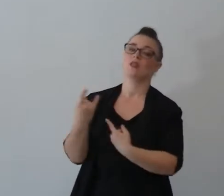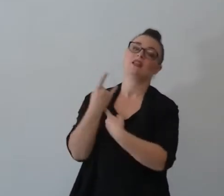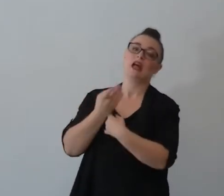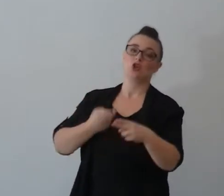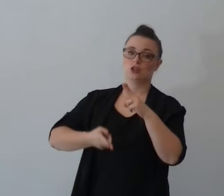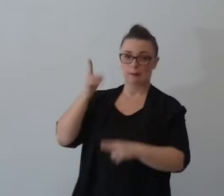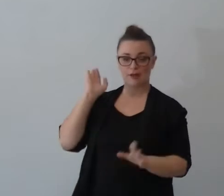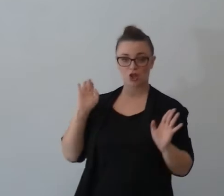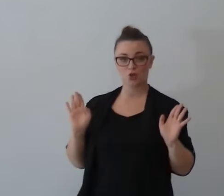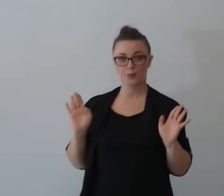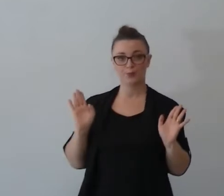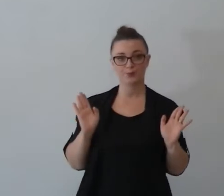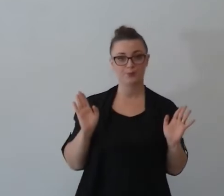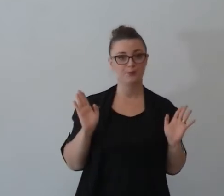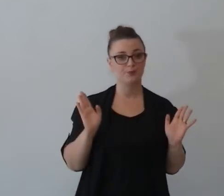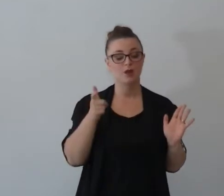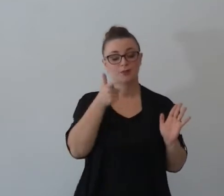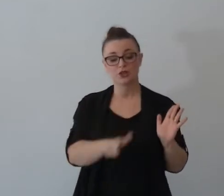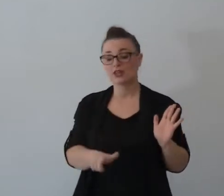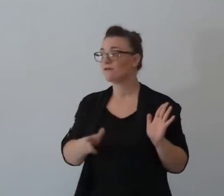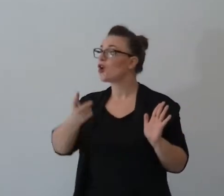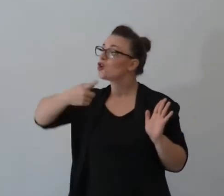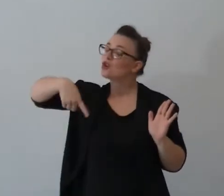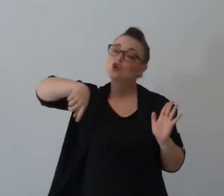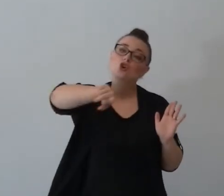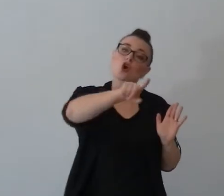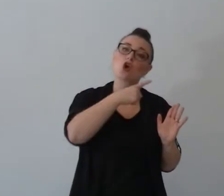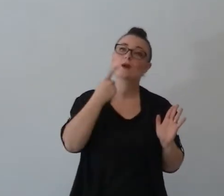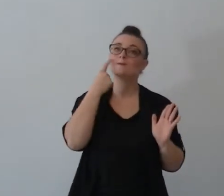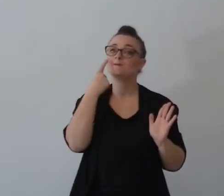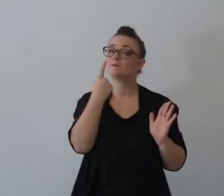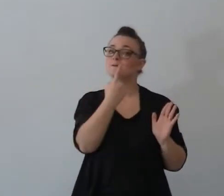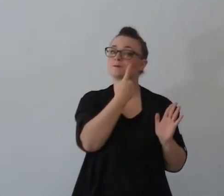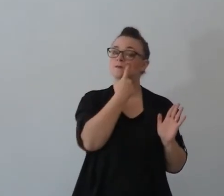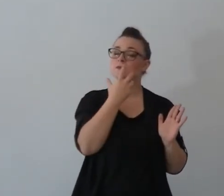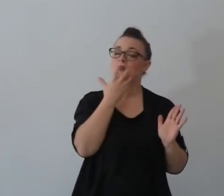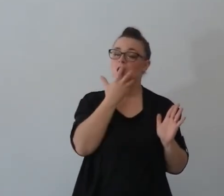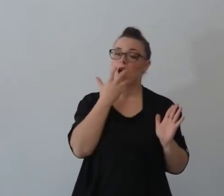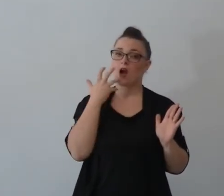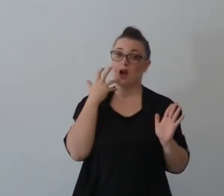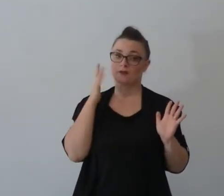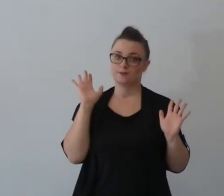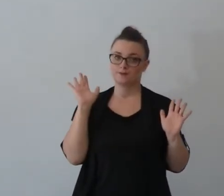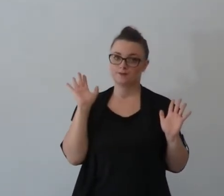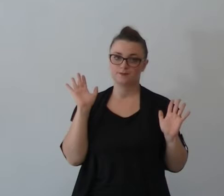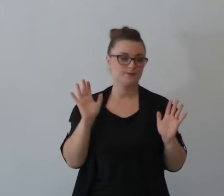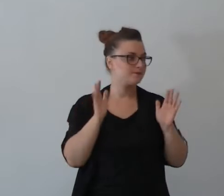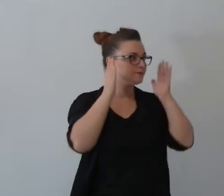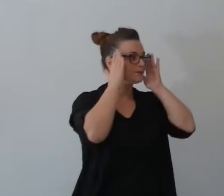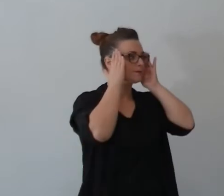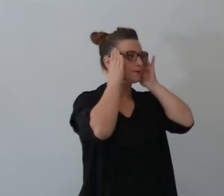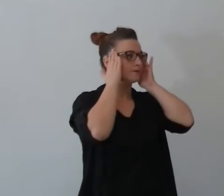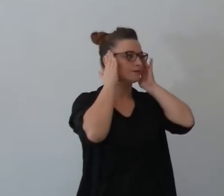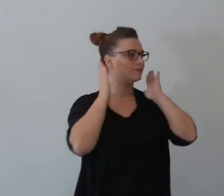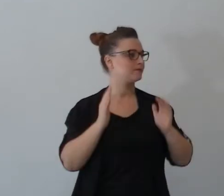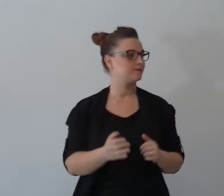nostra percezione ovulare è molto più reattiva e produce